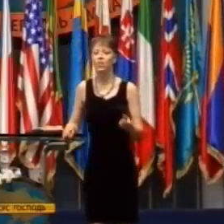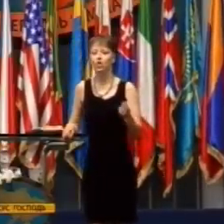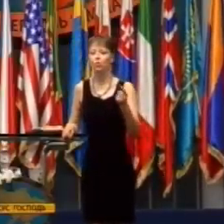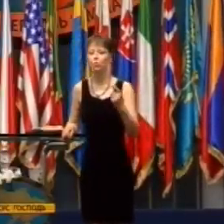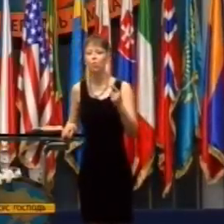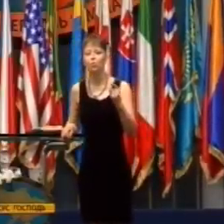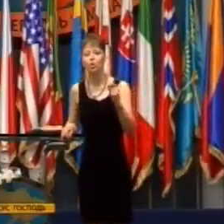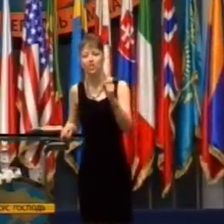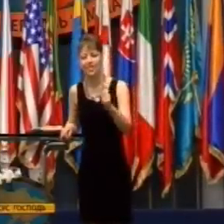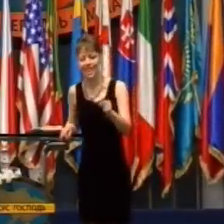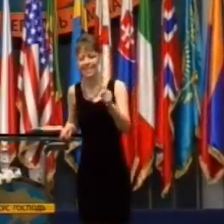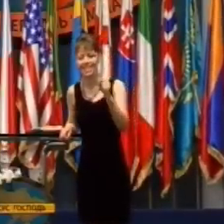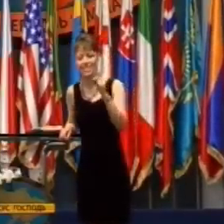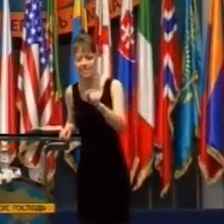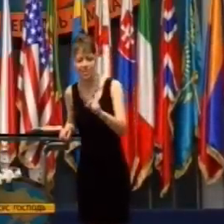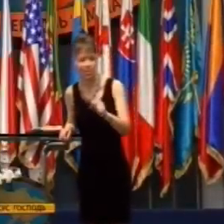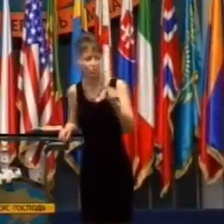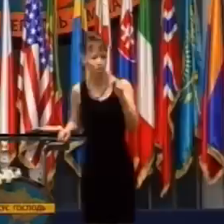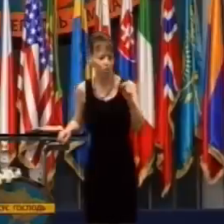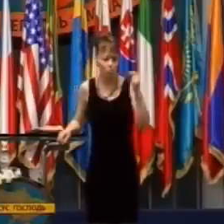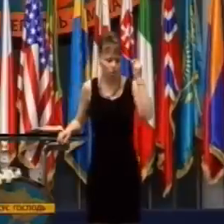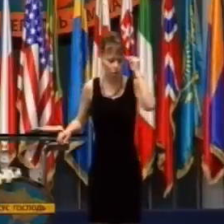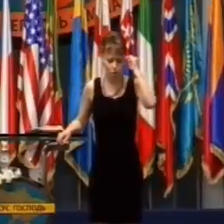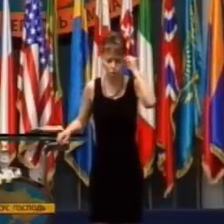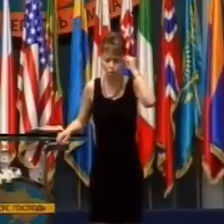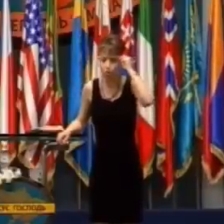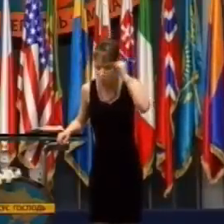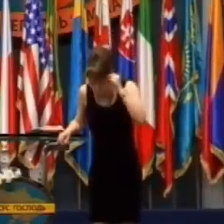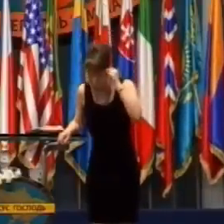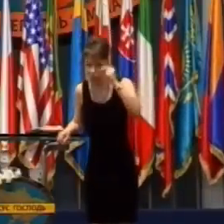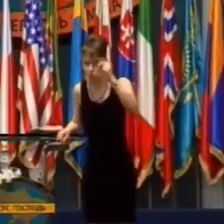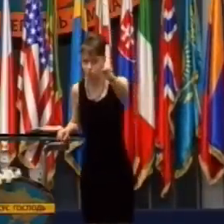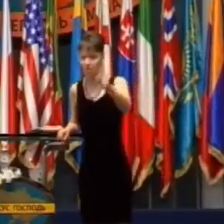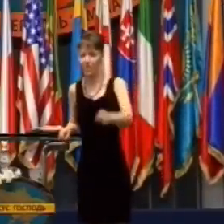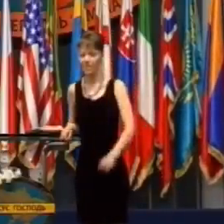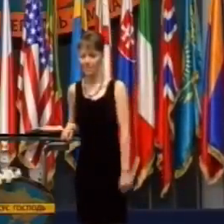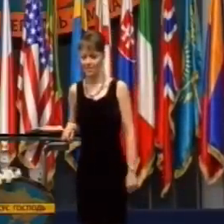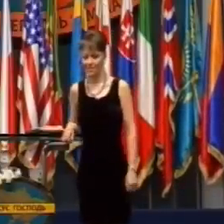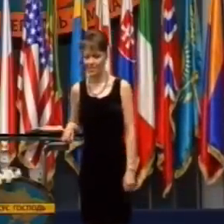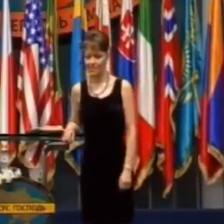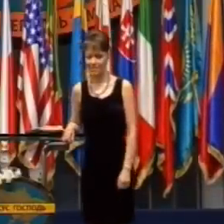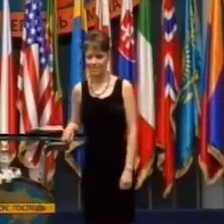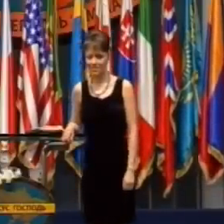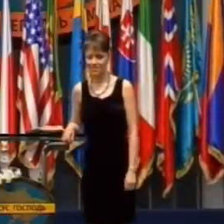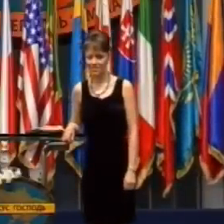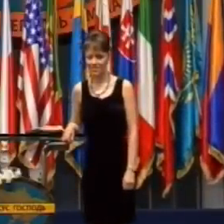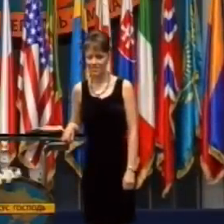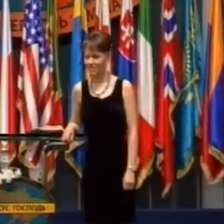Myslíte si, že Boh môže urobiť len to, o čo ho prosíte, alebo čo si myslíte, že môže urobiť.